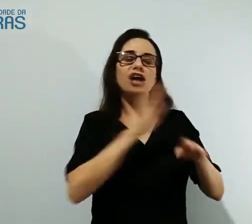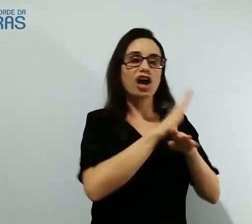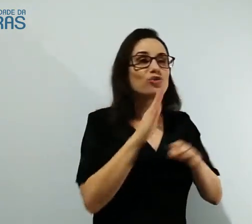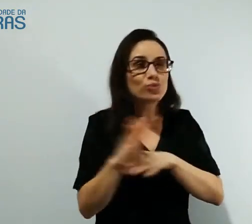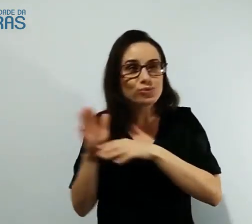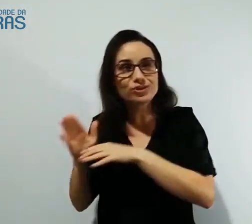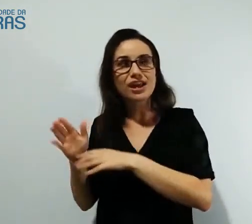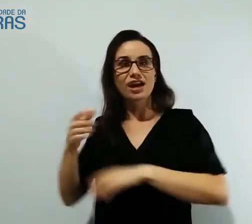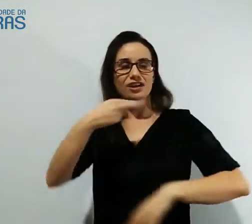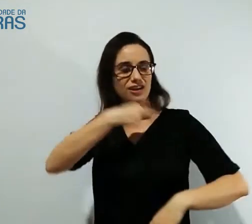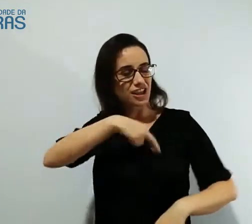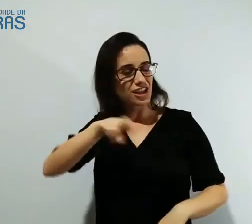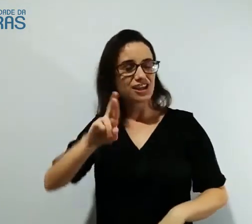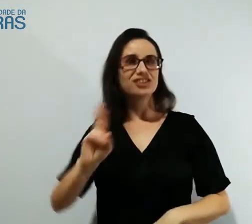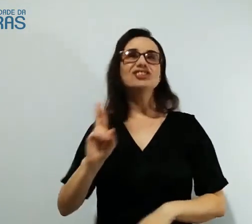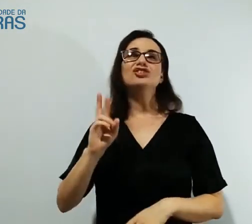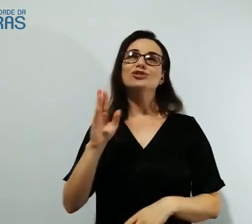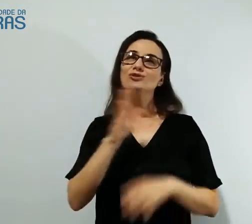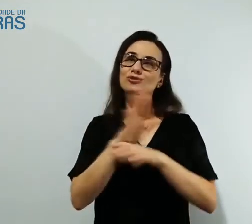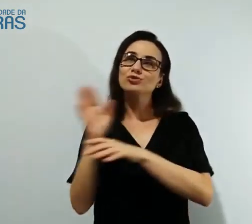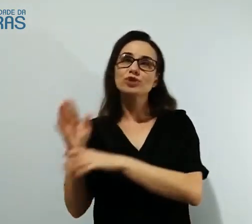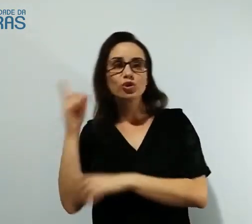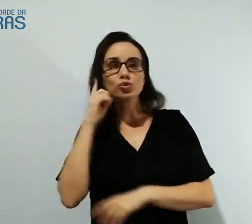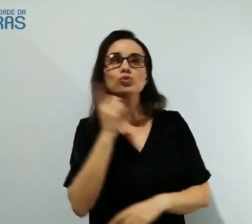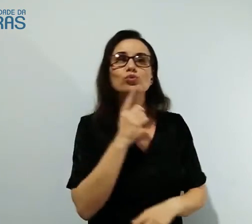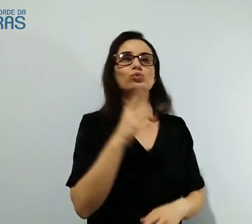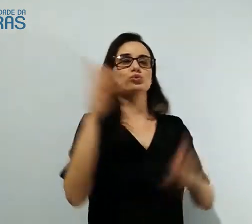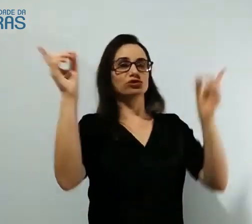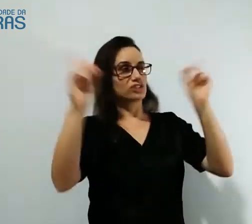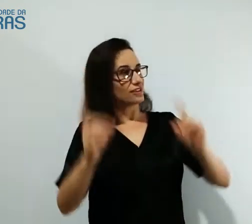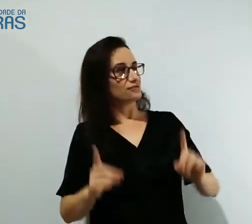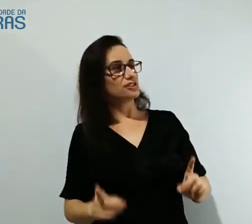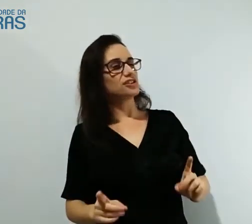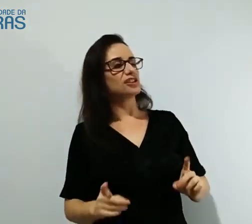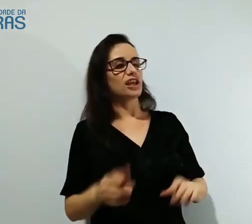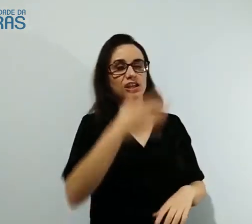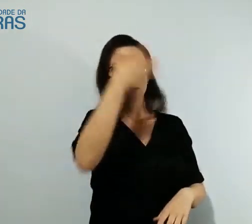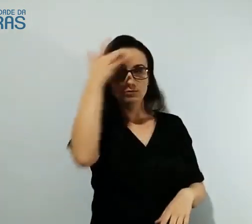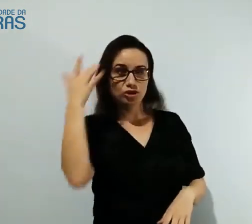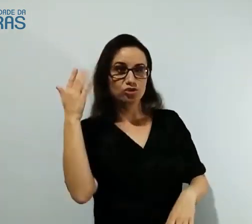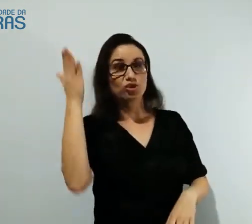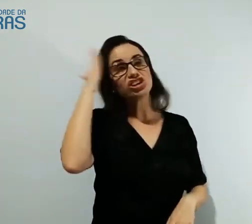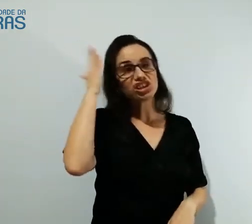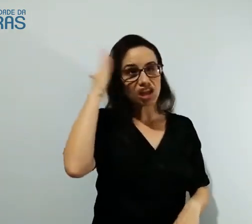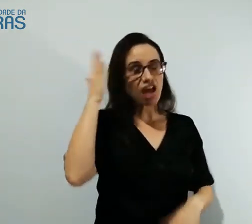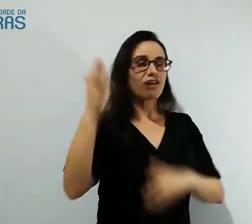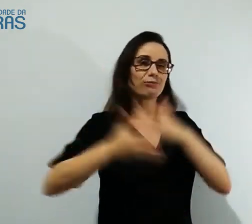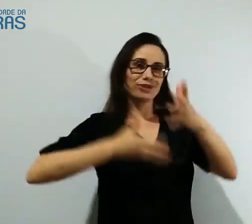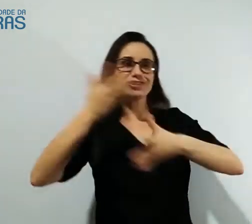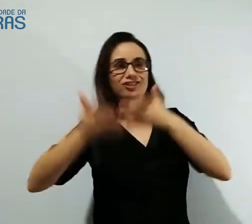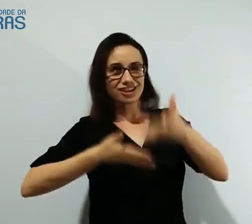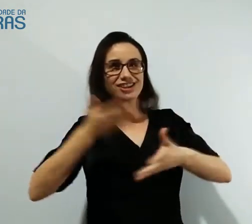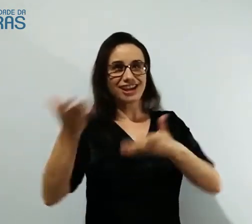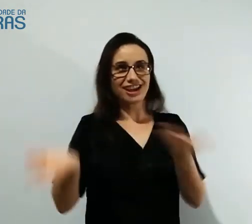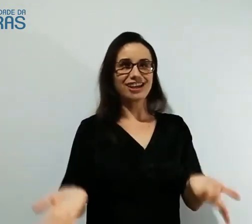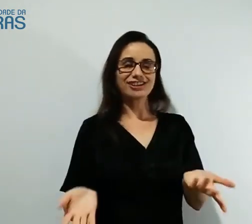os surdos, tanto profissionalmente como voluntariamente, em minha religião. Que eu posso sinalizar em libras